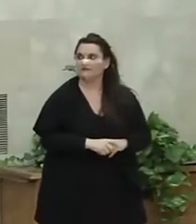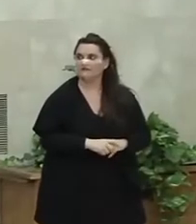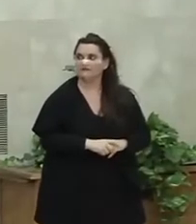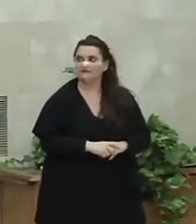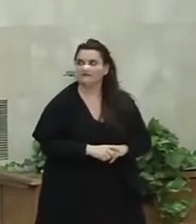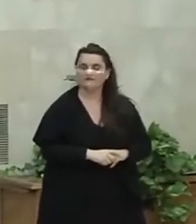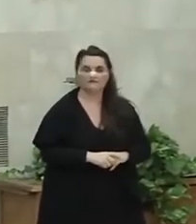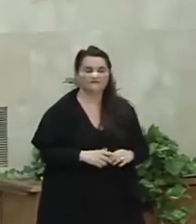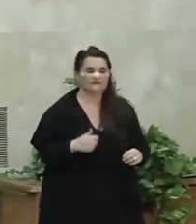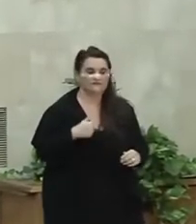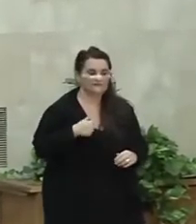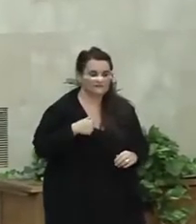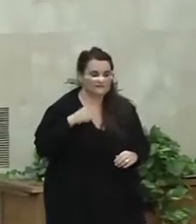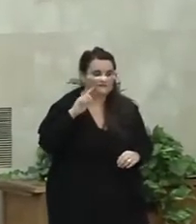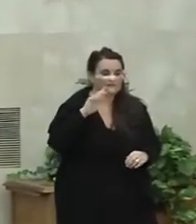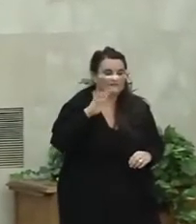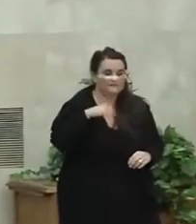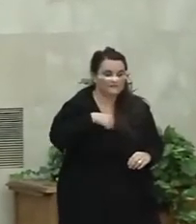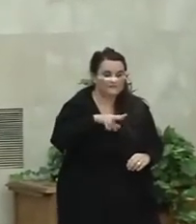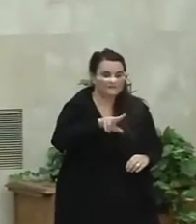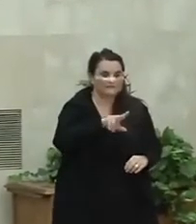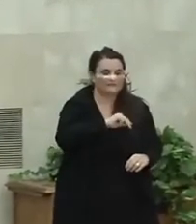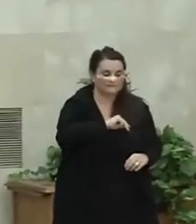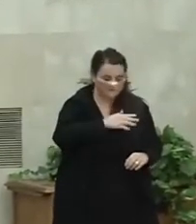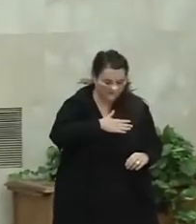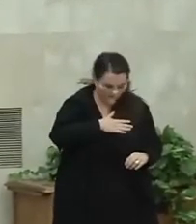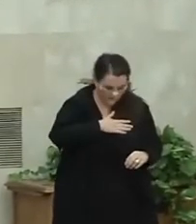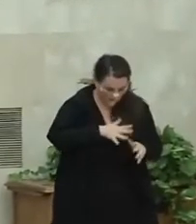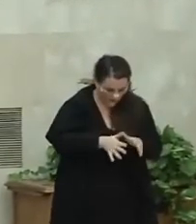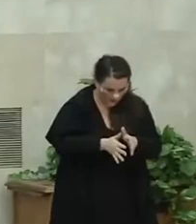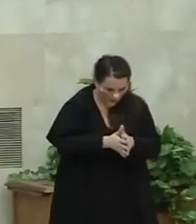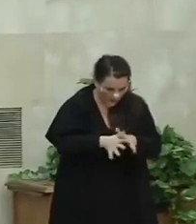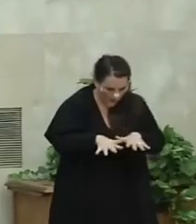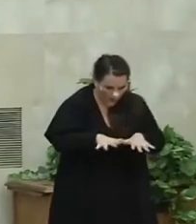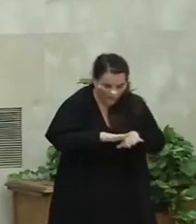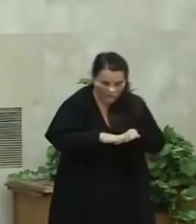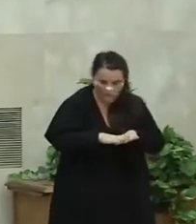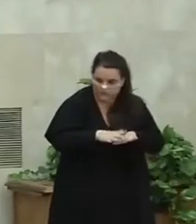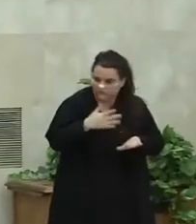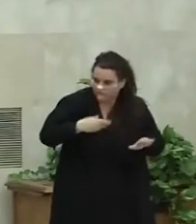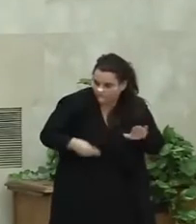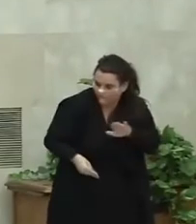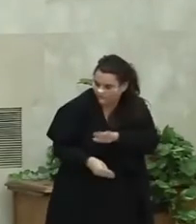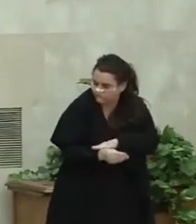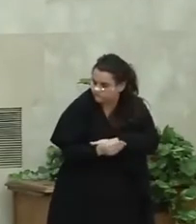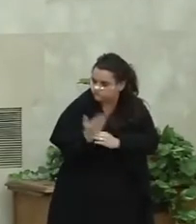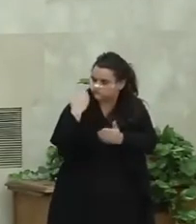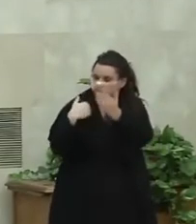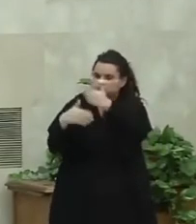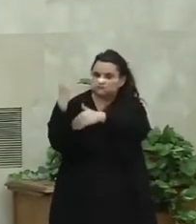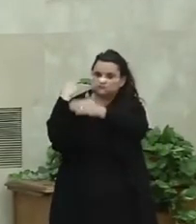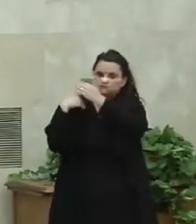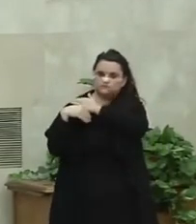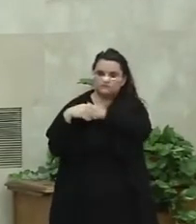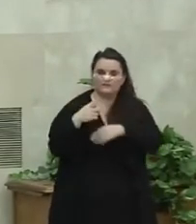Yo creo que este premio me remueve porque me lleva a los orígenes. Son palabras de Connie